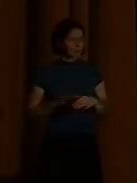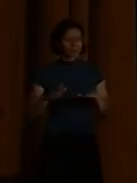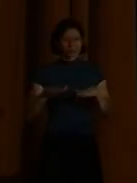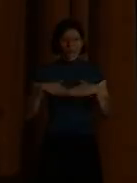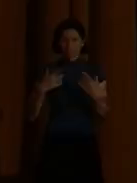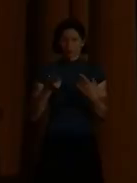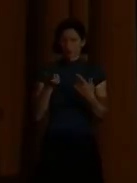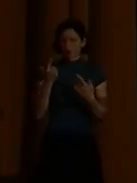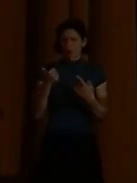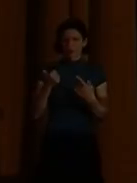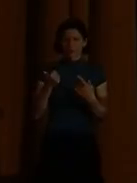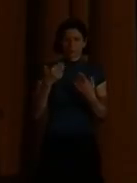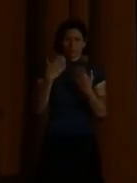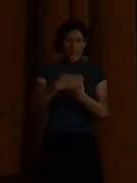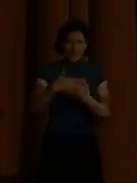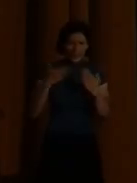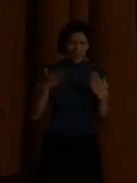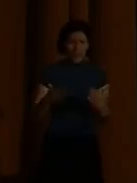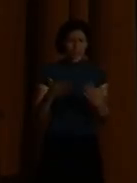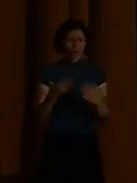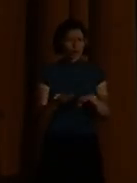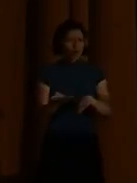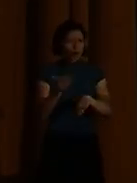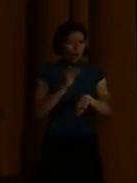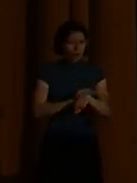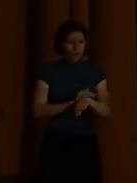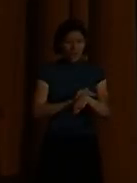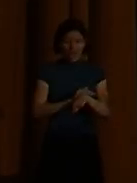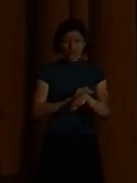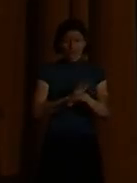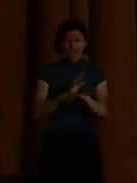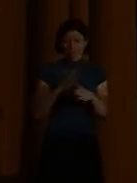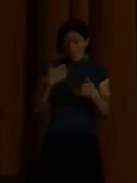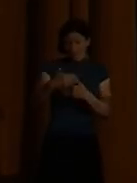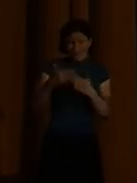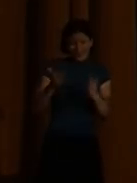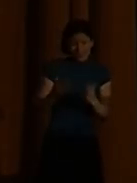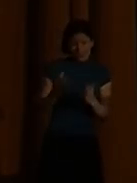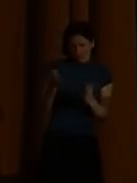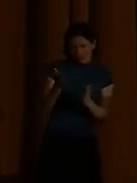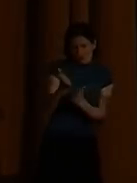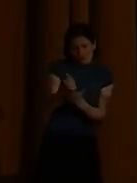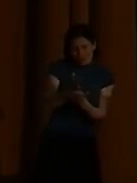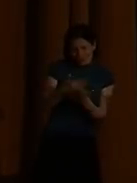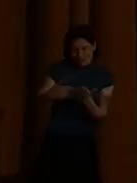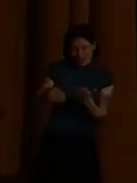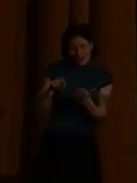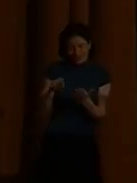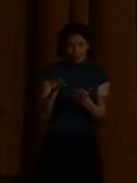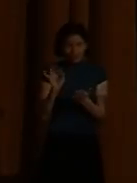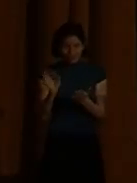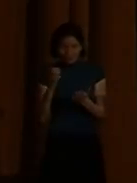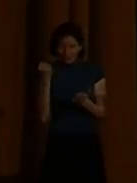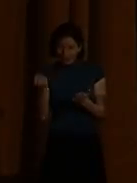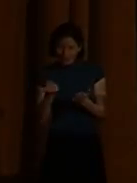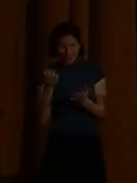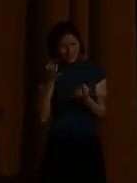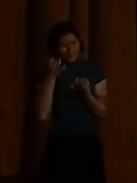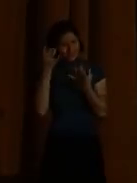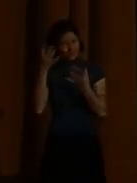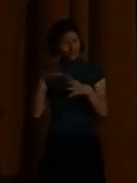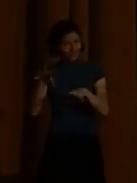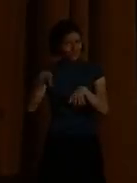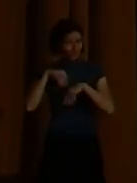den Wirtschaftstreibenden, die rund um eine Schule herumtätig sind.